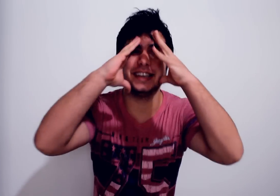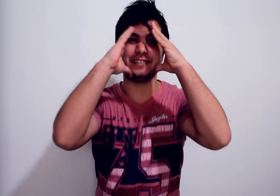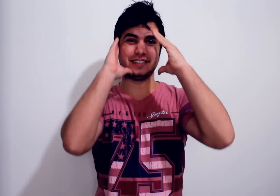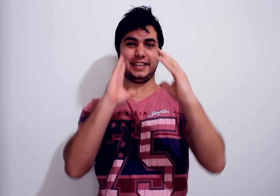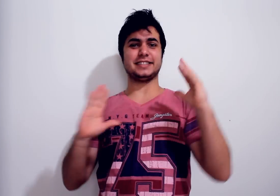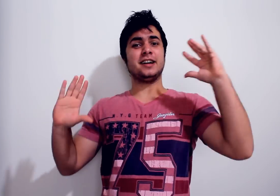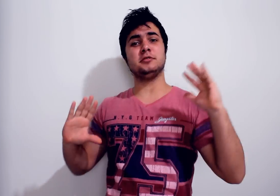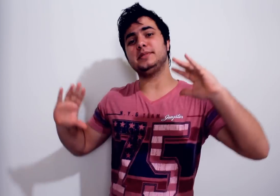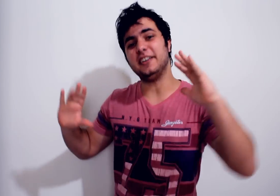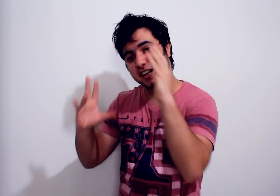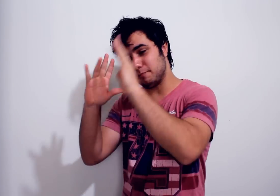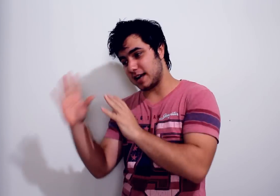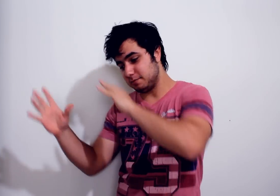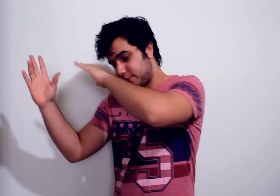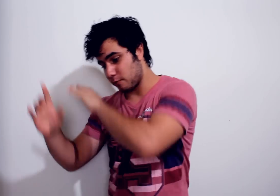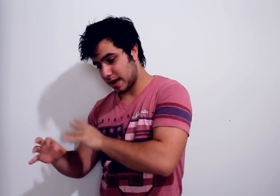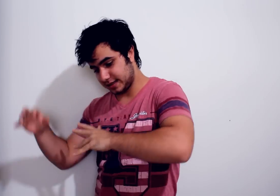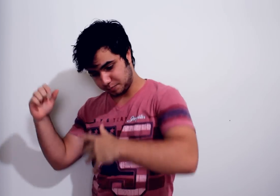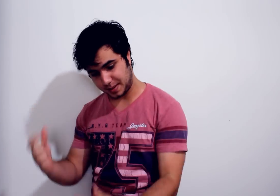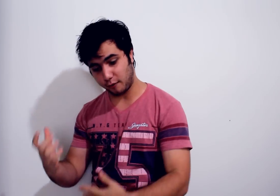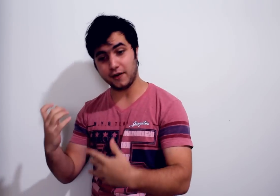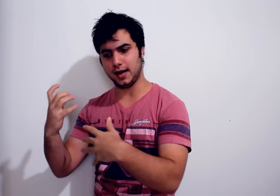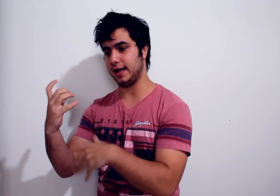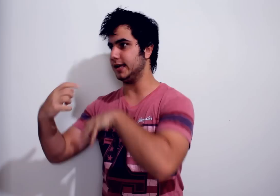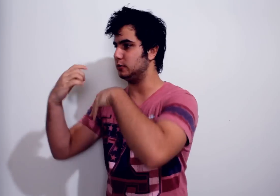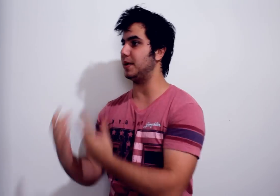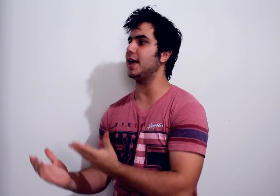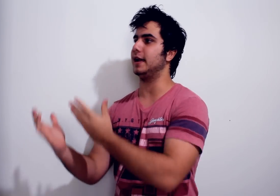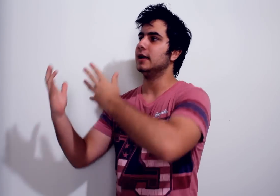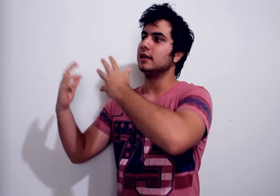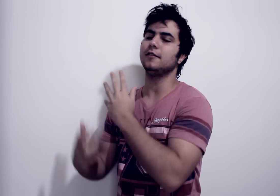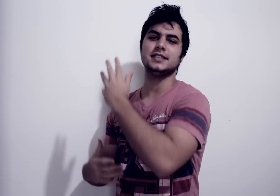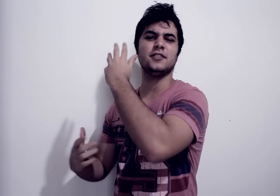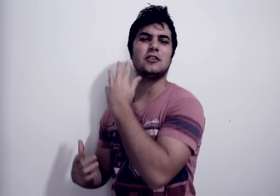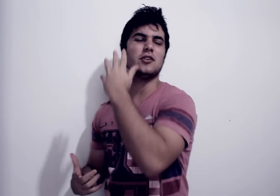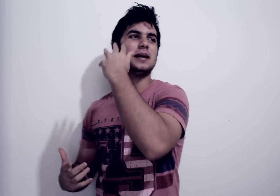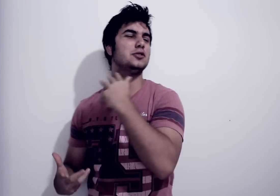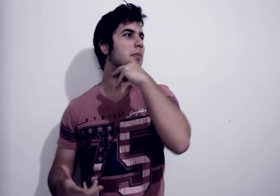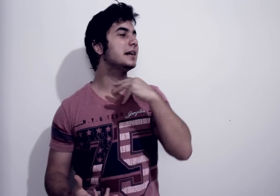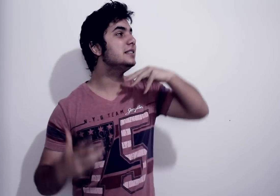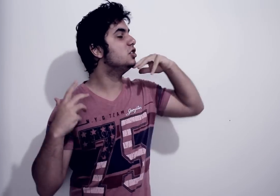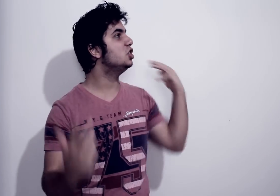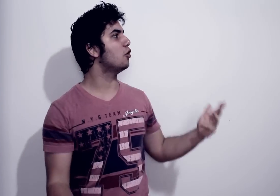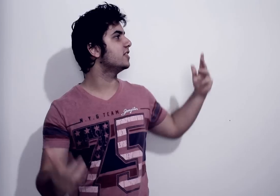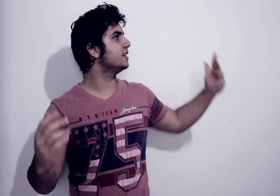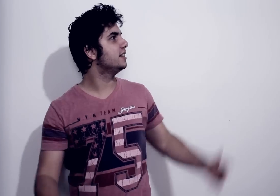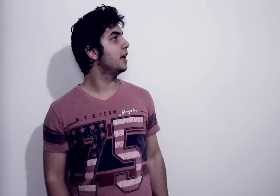não, gente, não precisa ficar bravo, fobado, espera eu falar, espera Talvez você nem ficou fobado, eu tô pagando de idiota aqui, né?